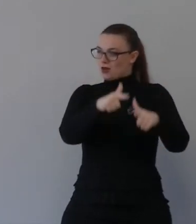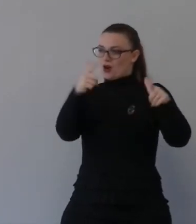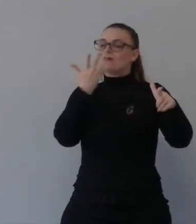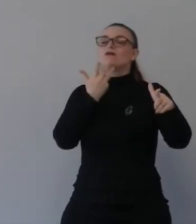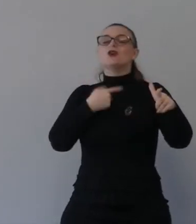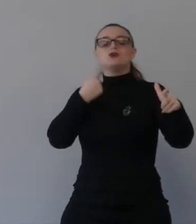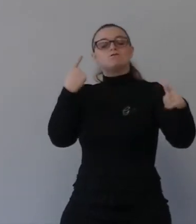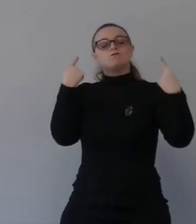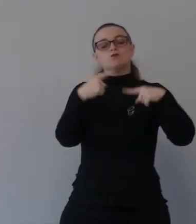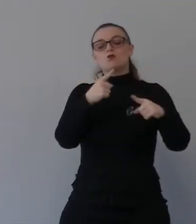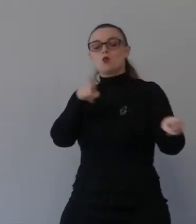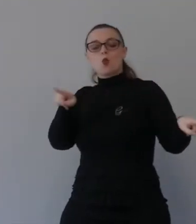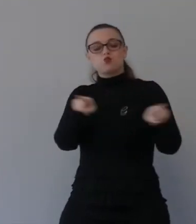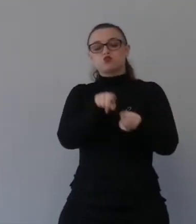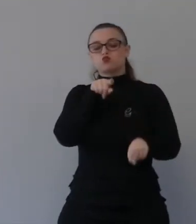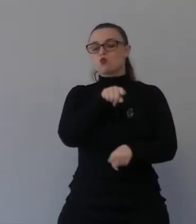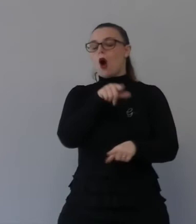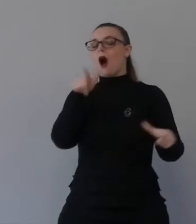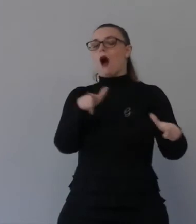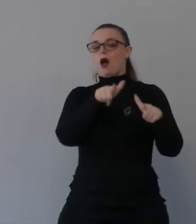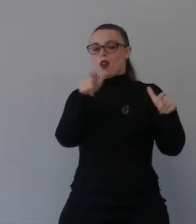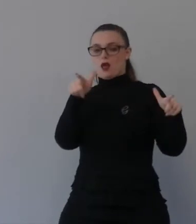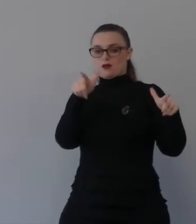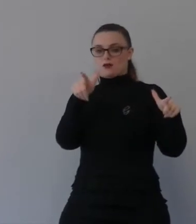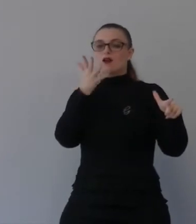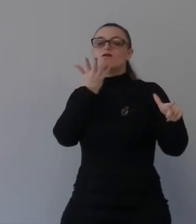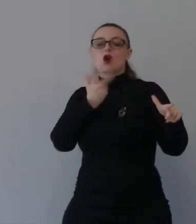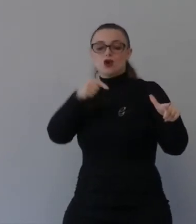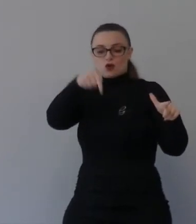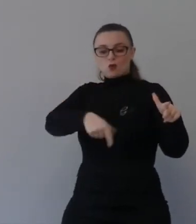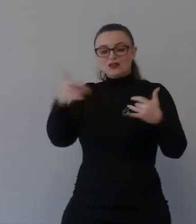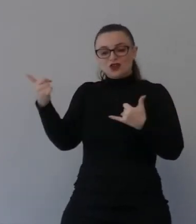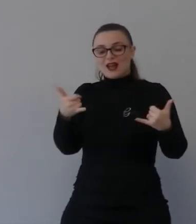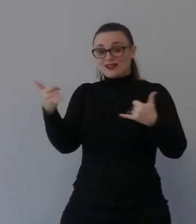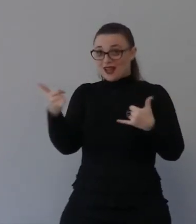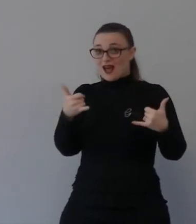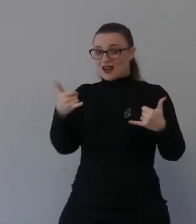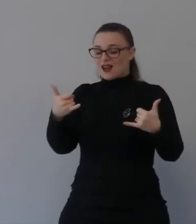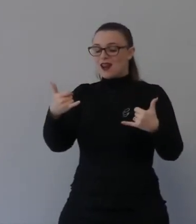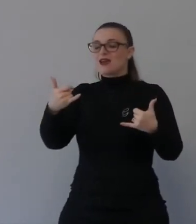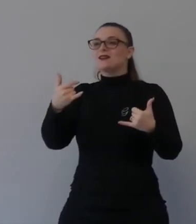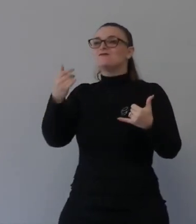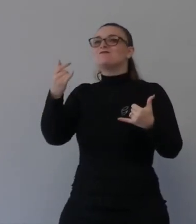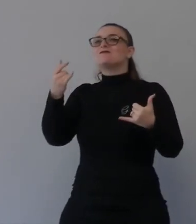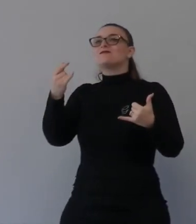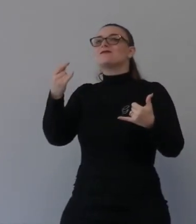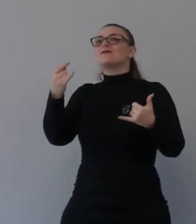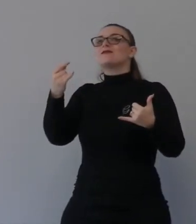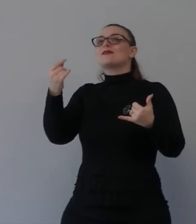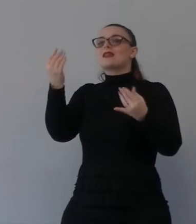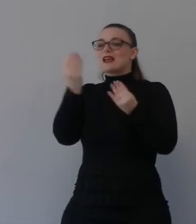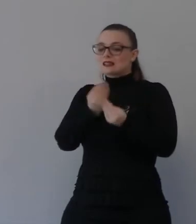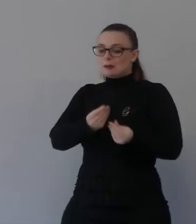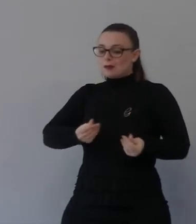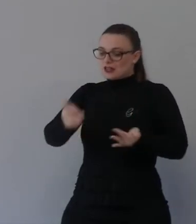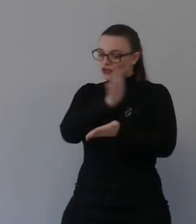rendimi partecipe della tua gloria durante questo Natale dammi il tuo Spirito Santo affinché le persone possano vedere il